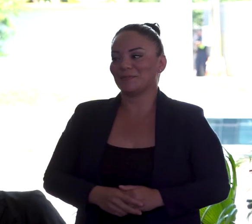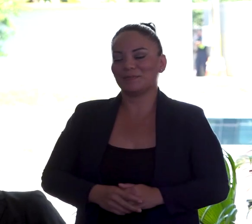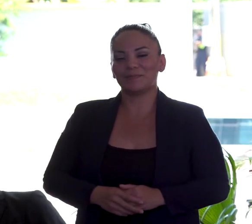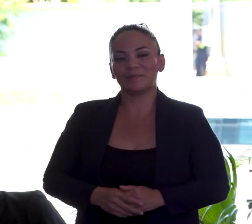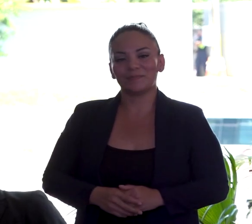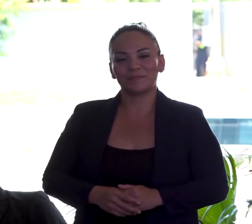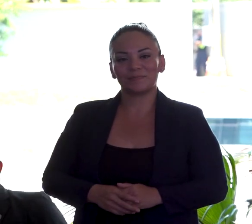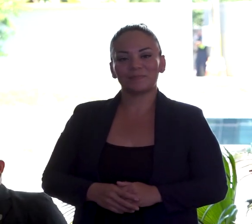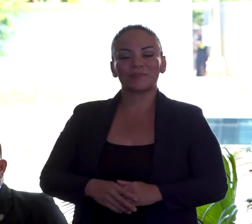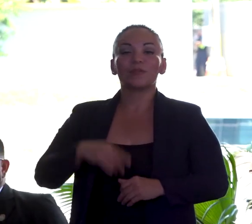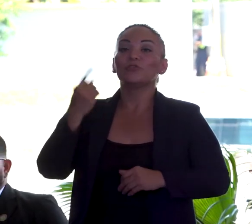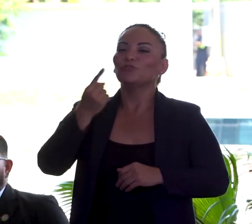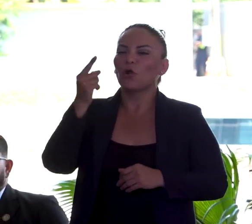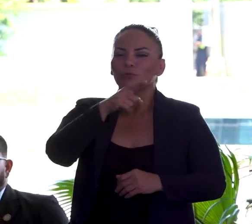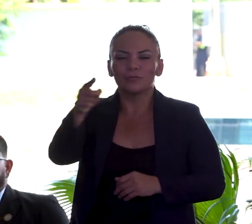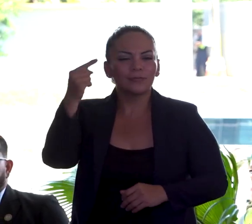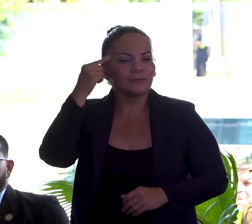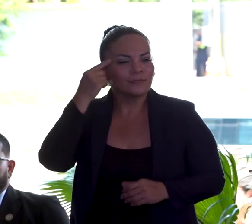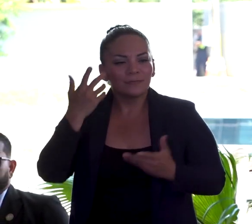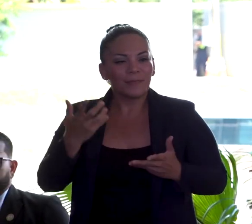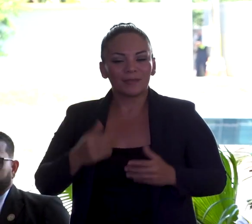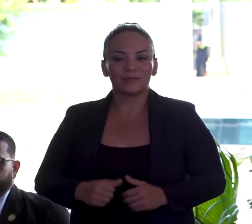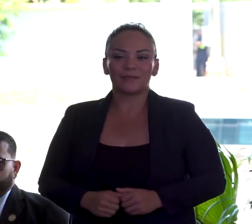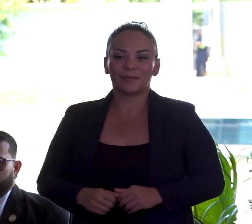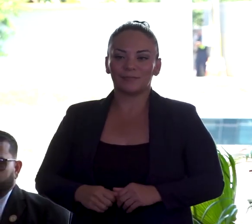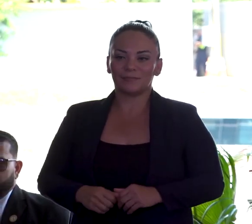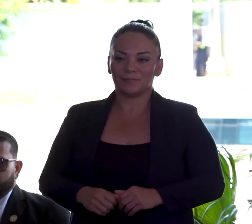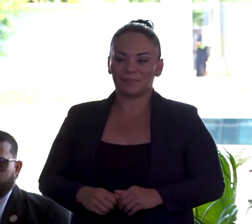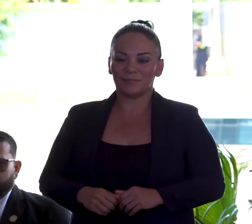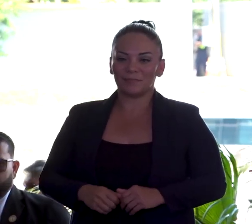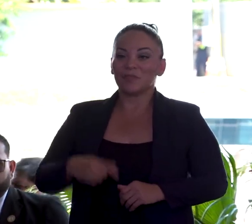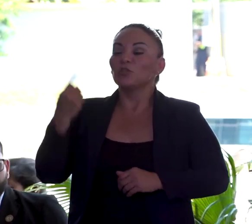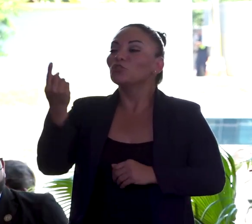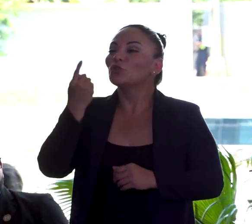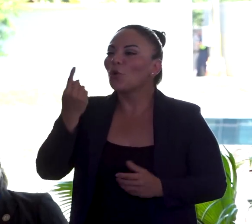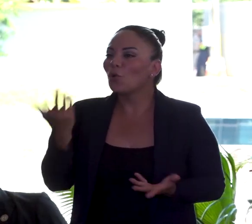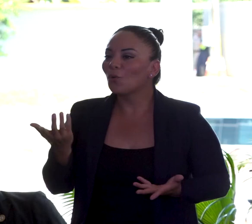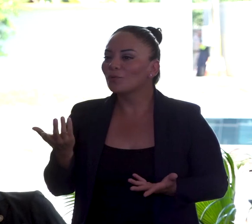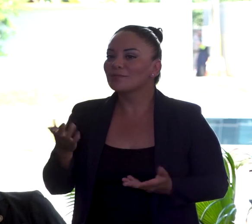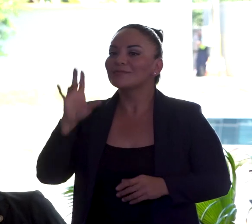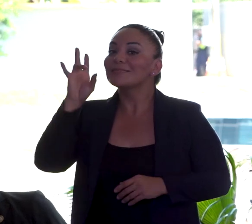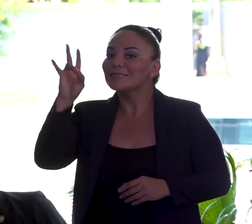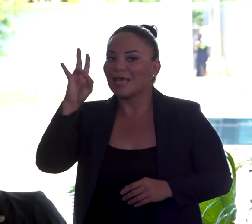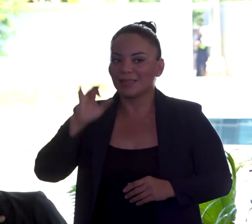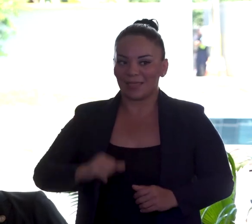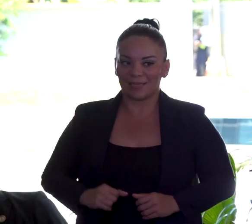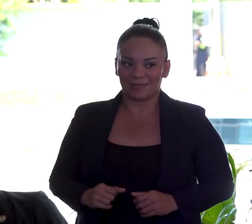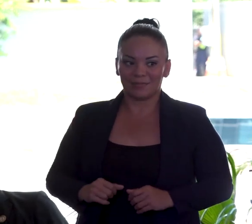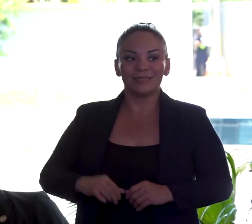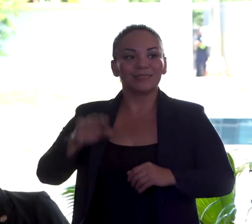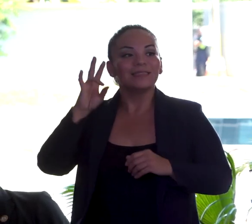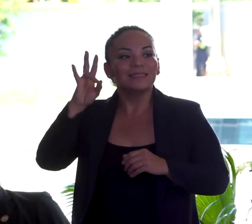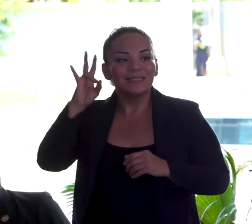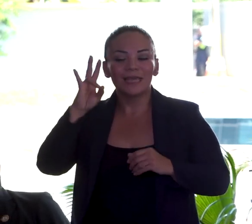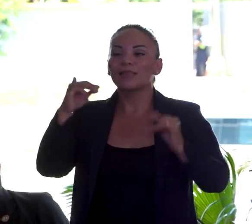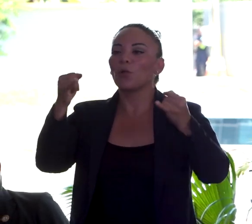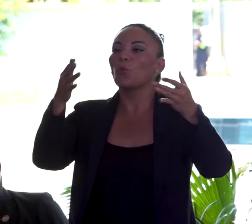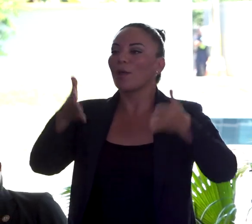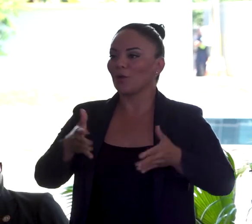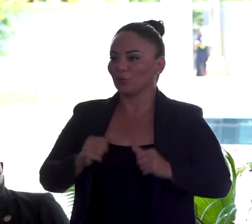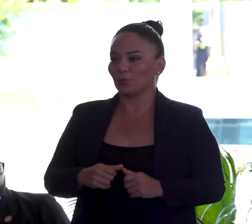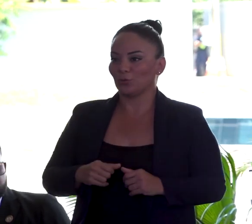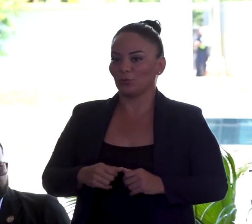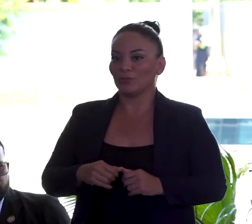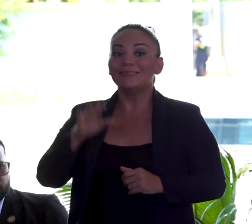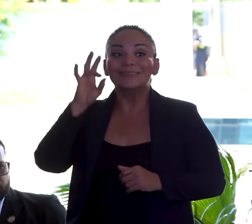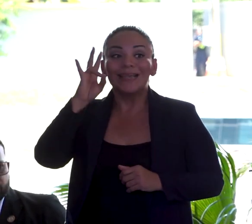Solo, cómense a pensar, son solo siete los juegos que